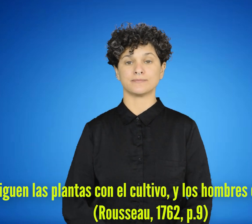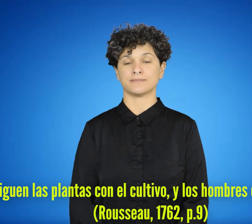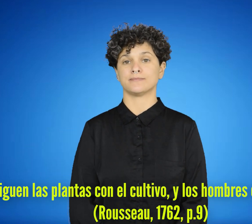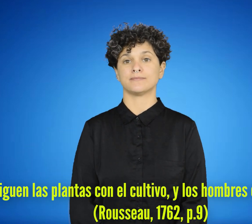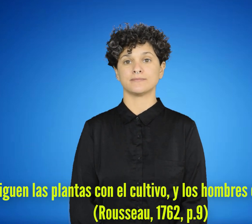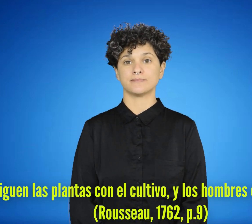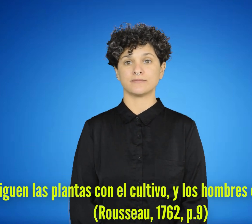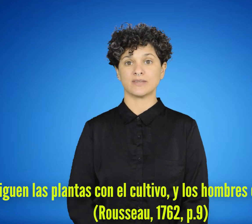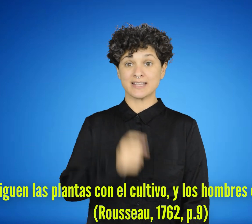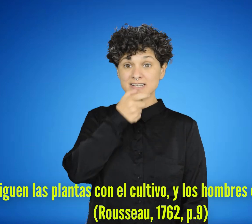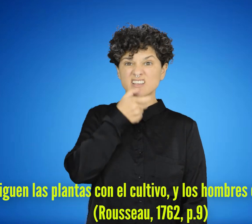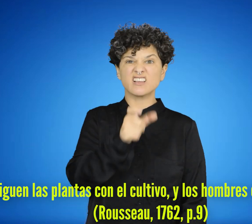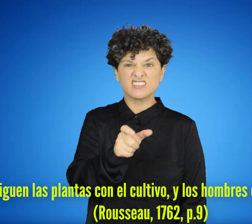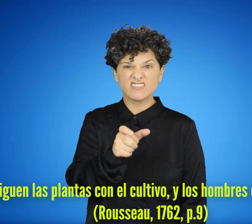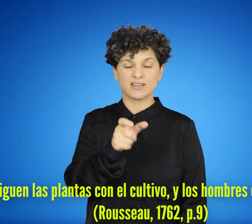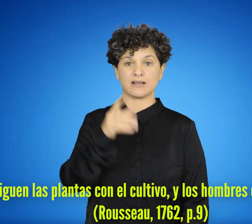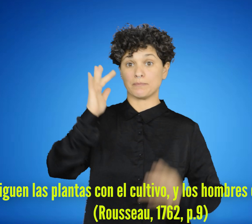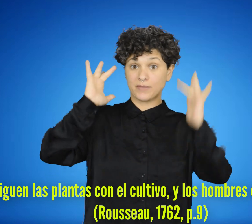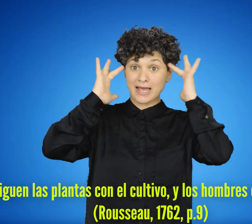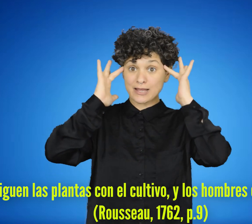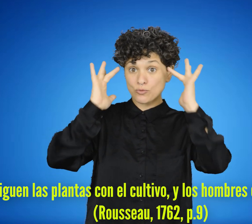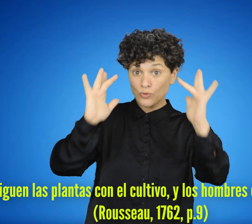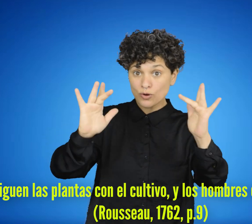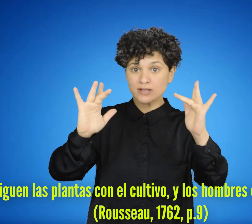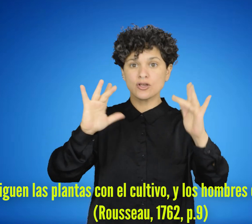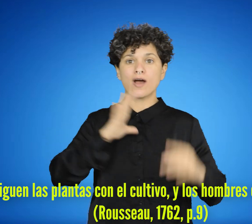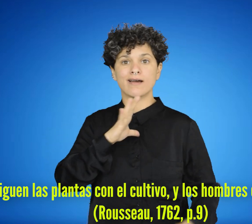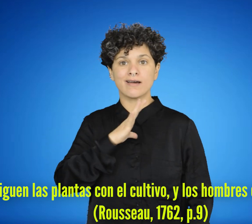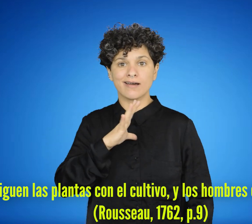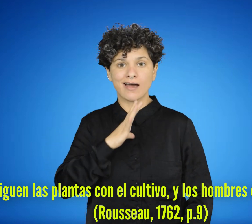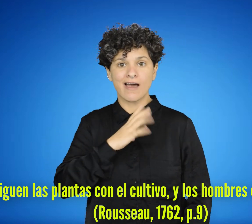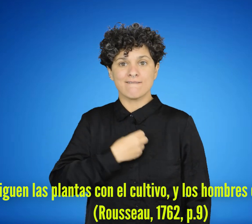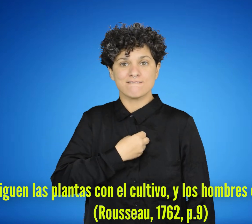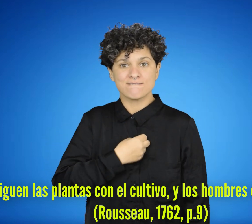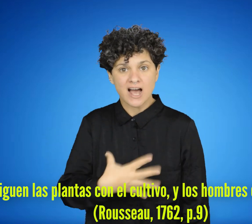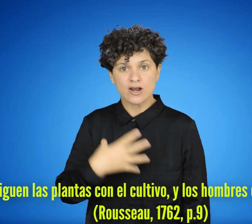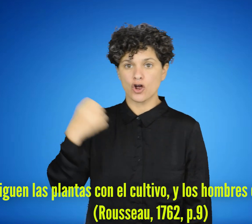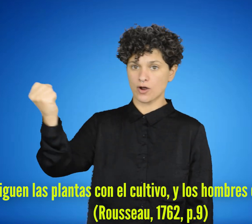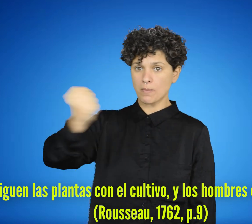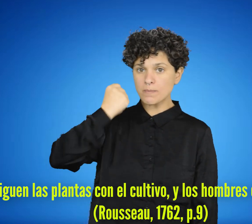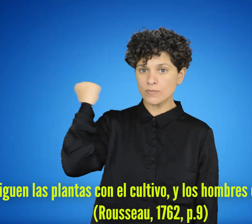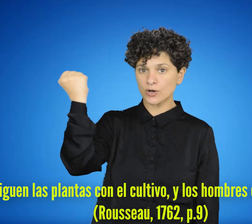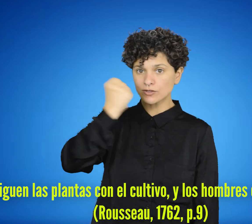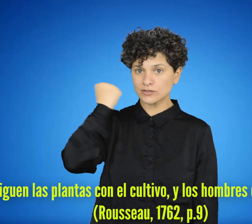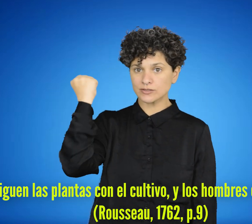cultivo y los hombres con la educación, Rouseau, 1762, p. 9.